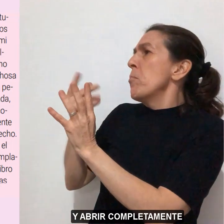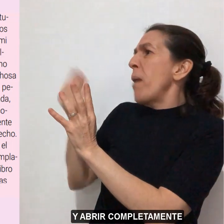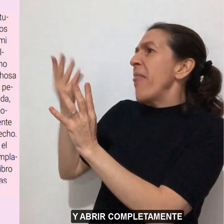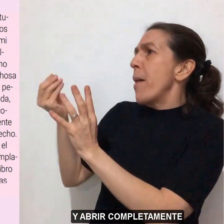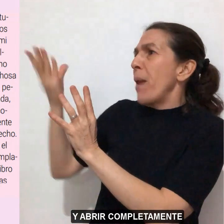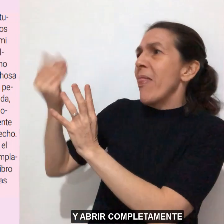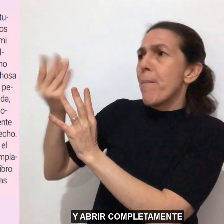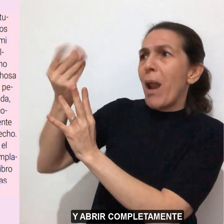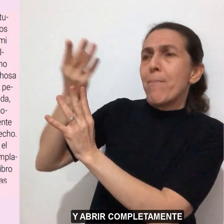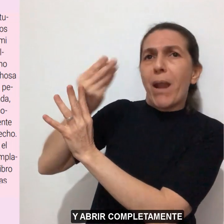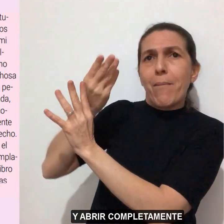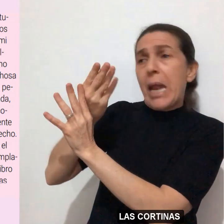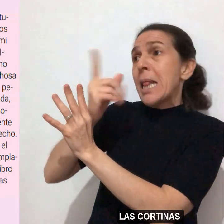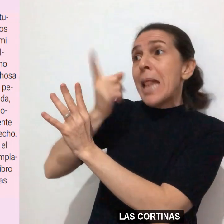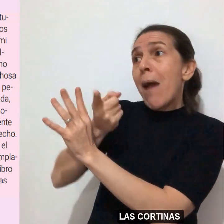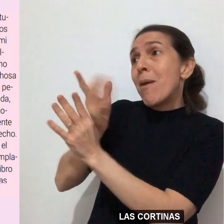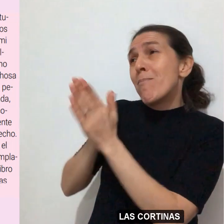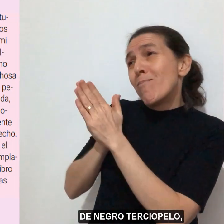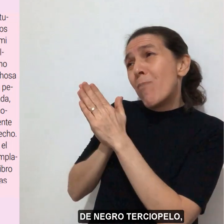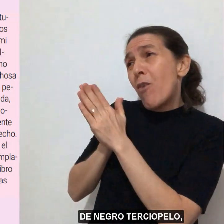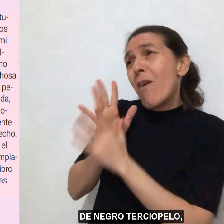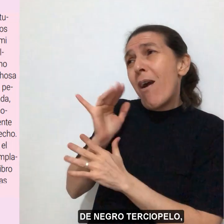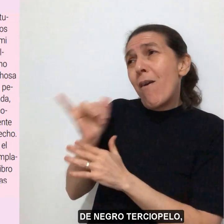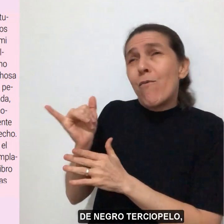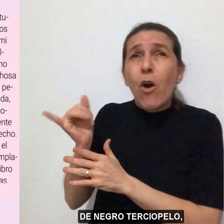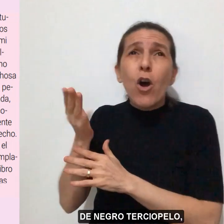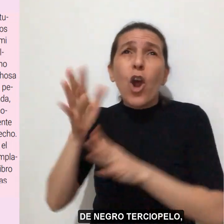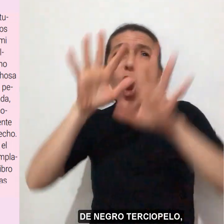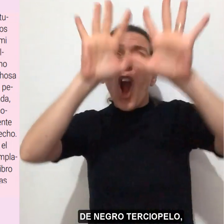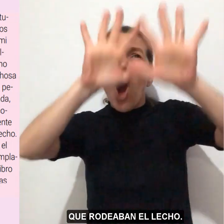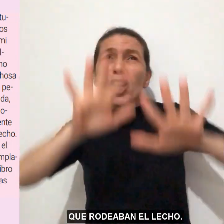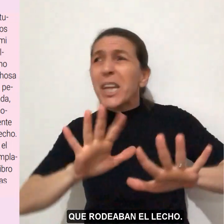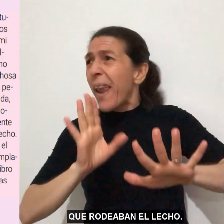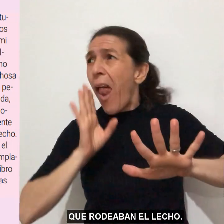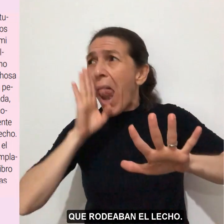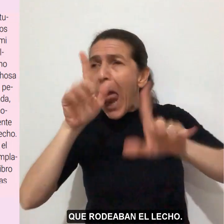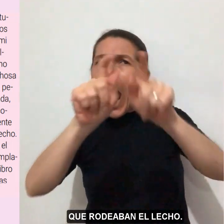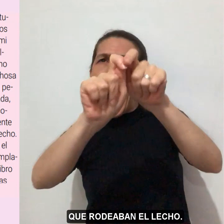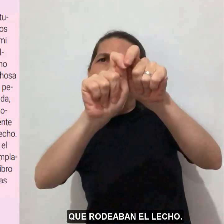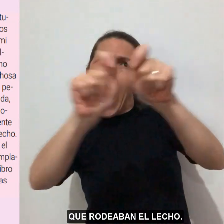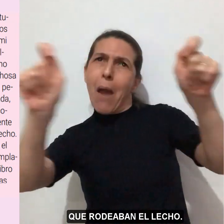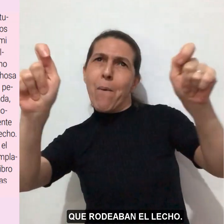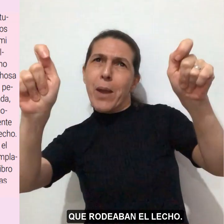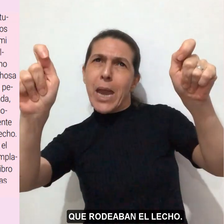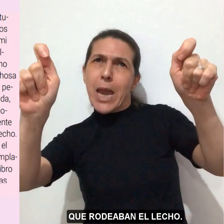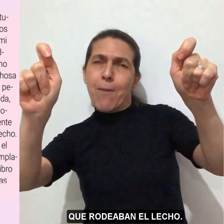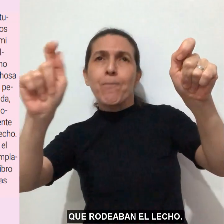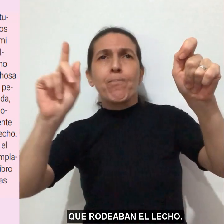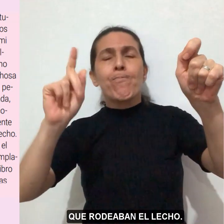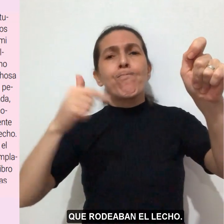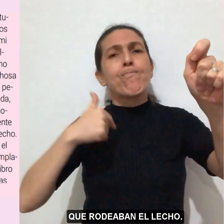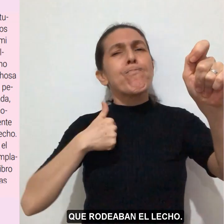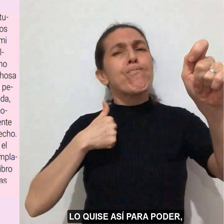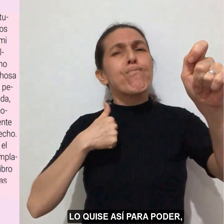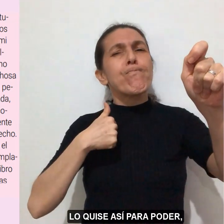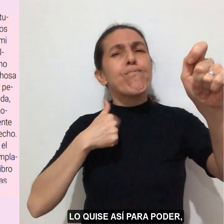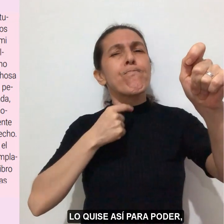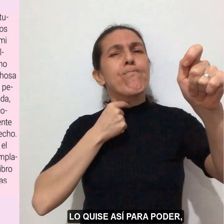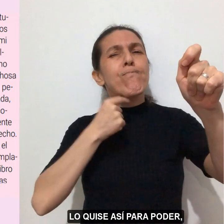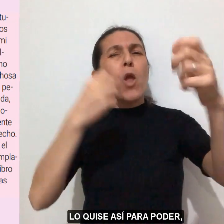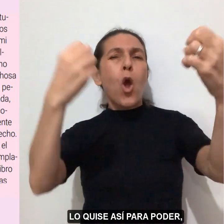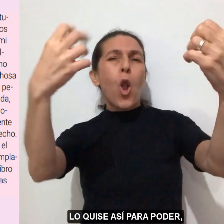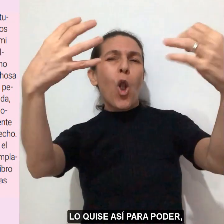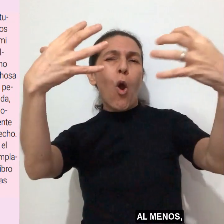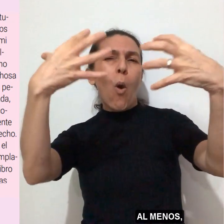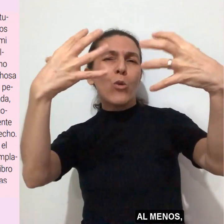completamente las cortinas de negro terciopelo que rodeaban el lecho. Lo quise